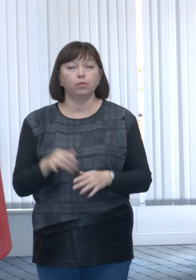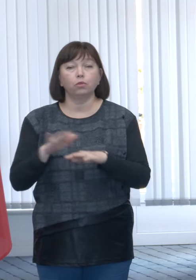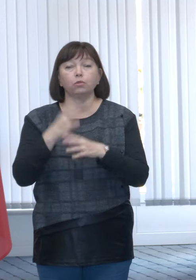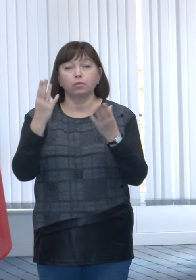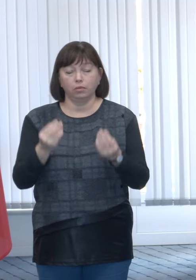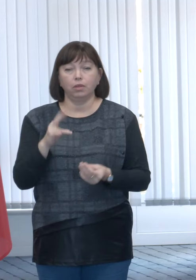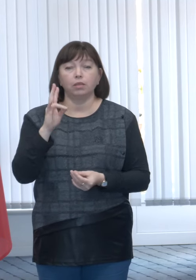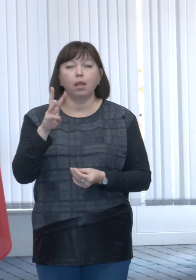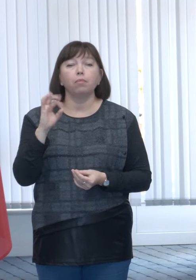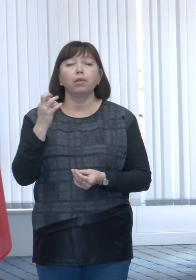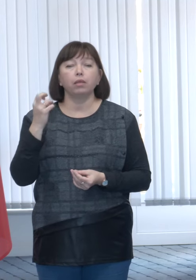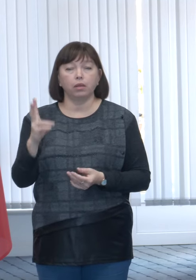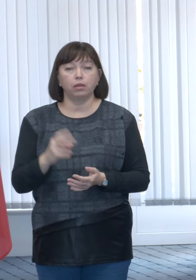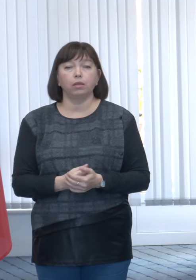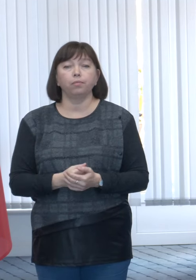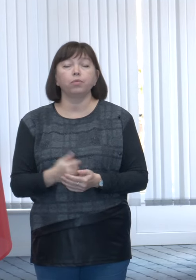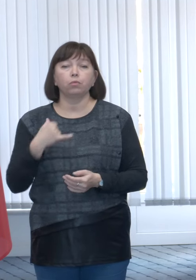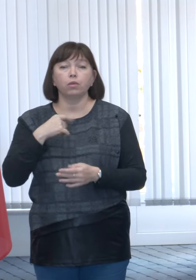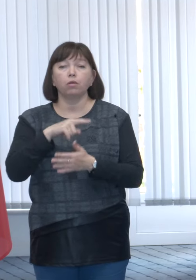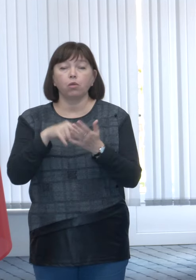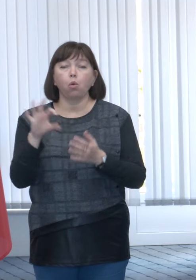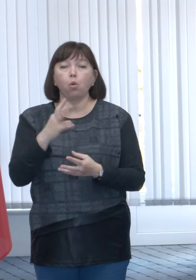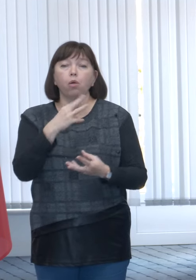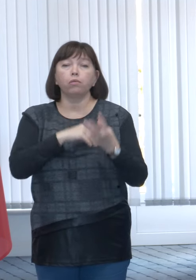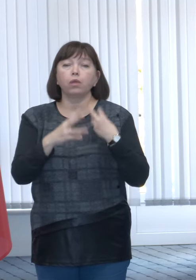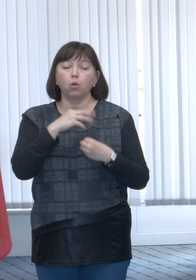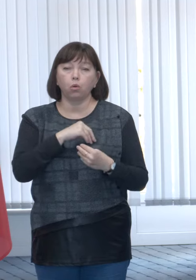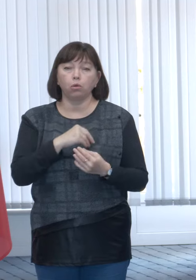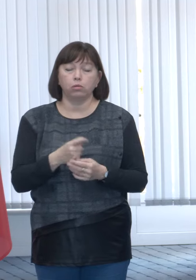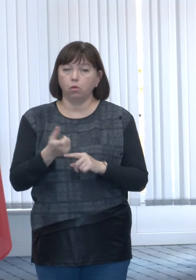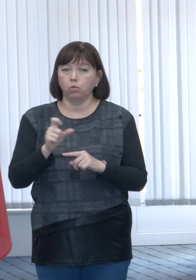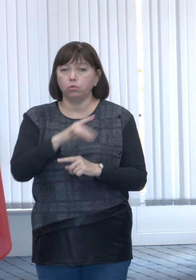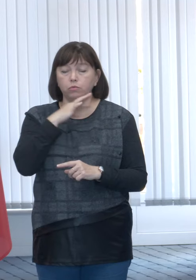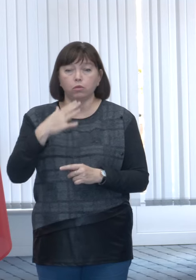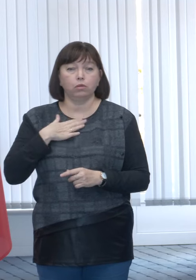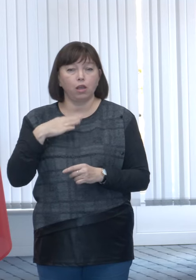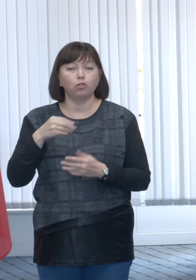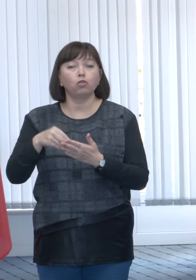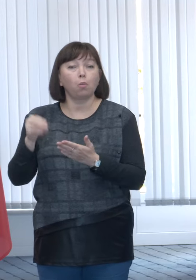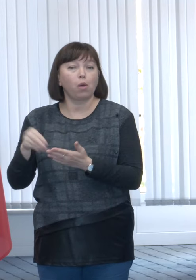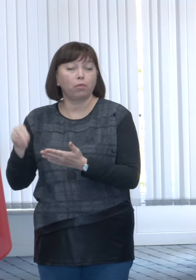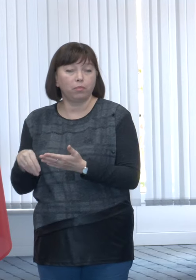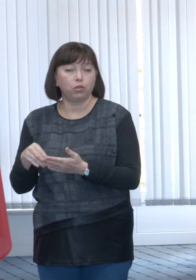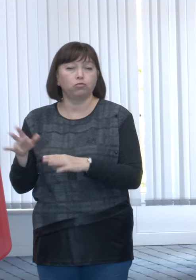la sănătoși de la lăsă pentru la do foarte foarte la înseamnă și